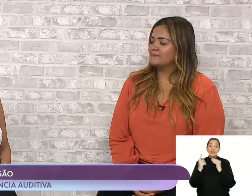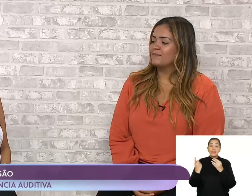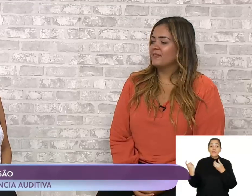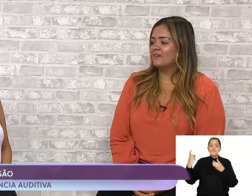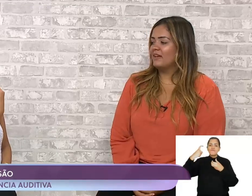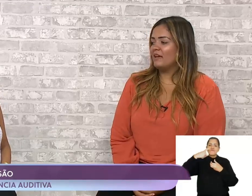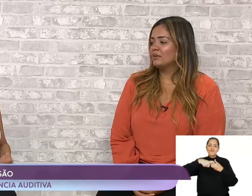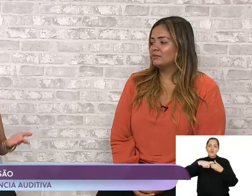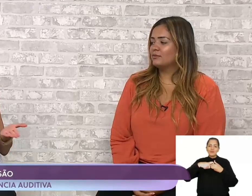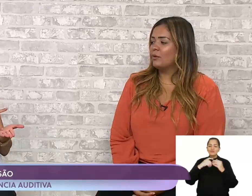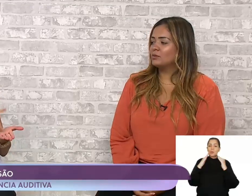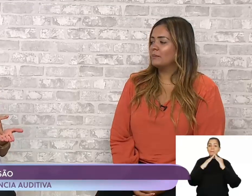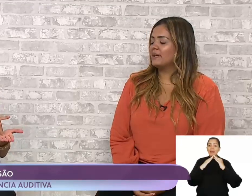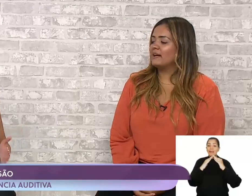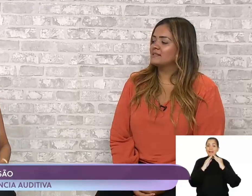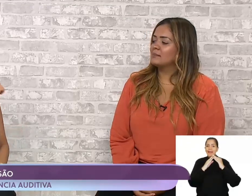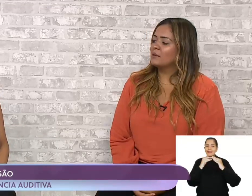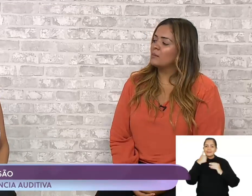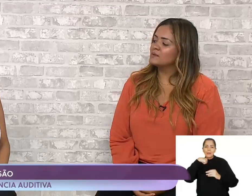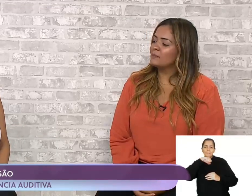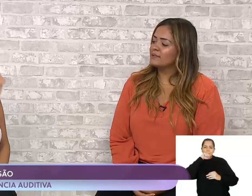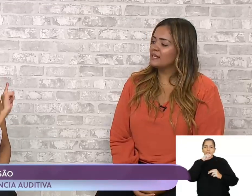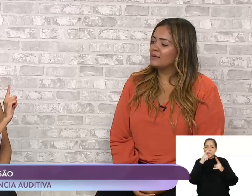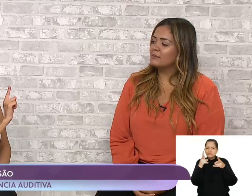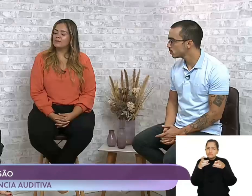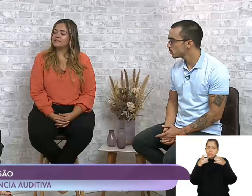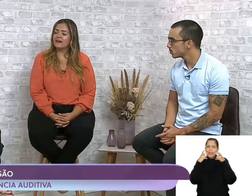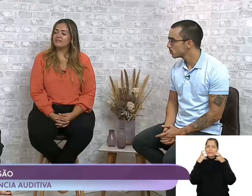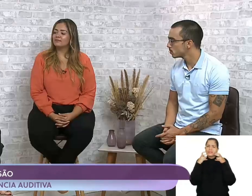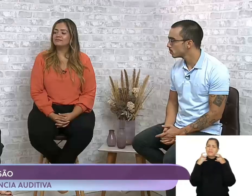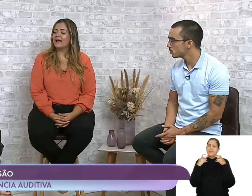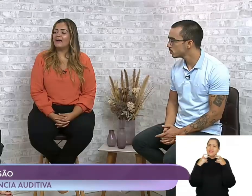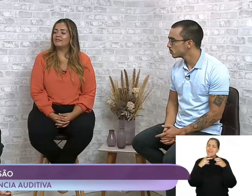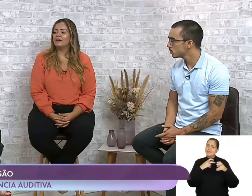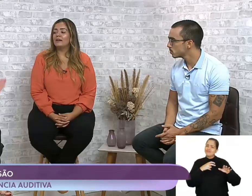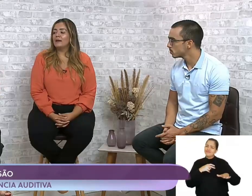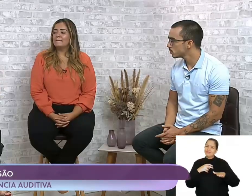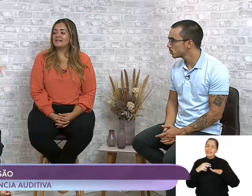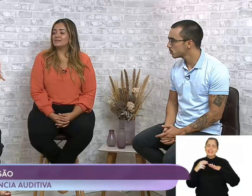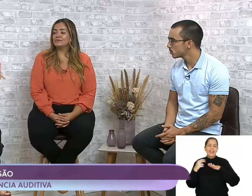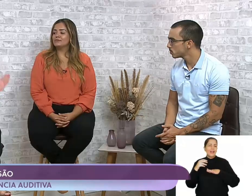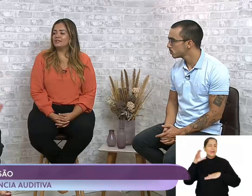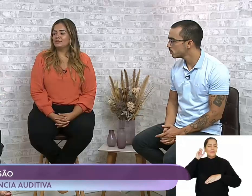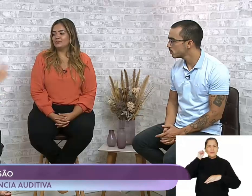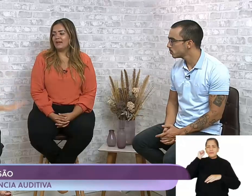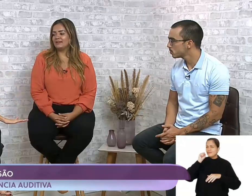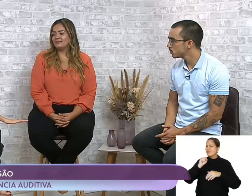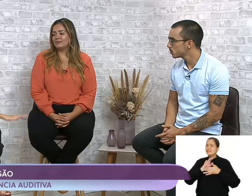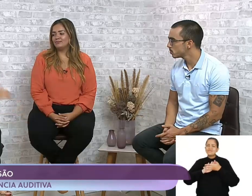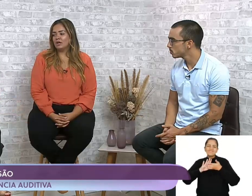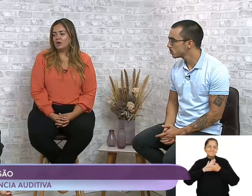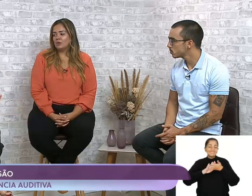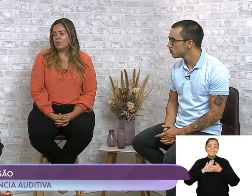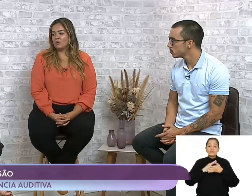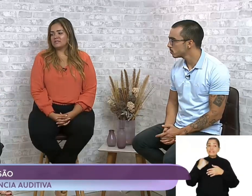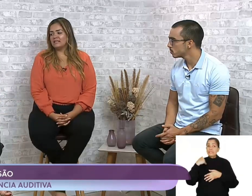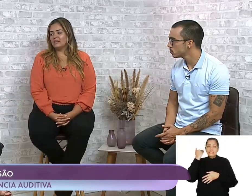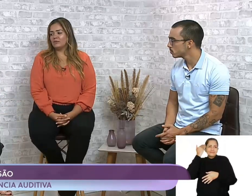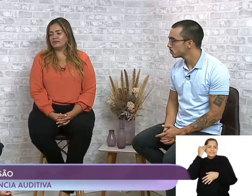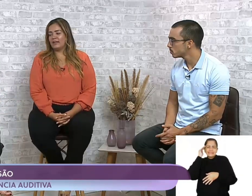volta. E aí quando voltou para casa, a mãe começou a perceber depois que ela não estava mais ouvindo. E aí não